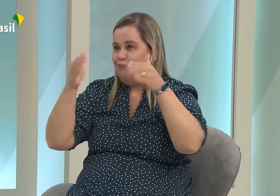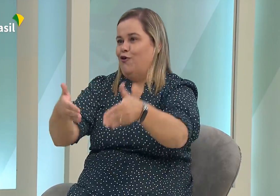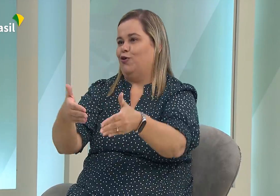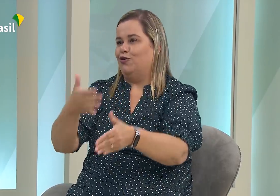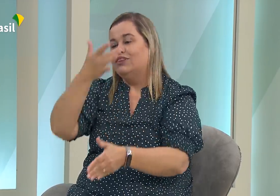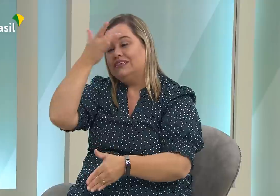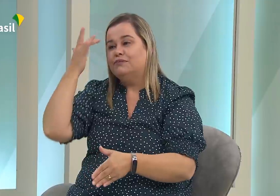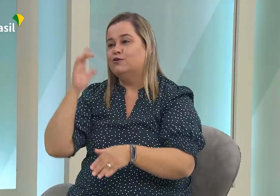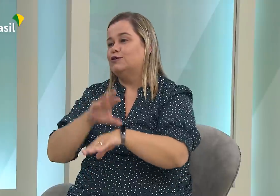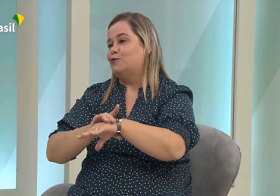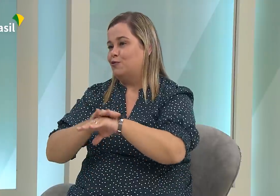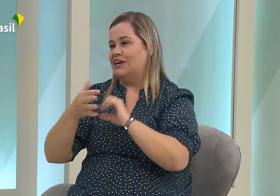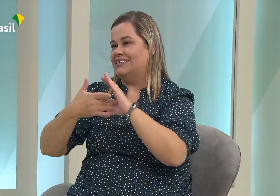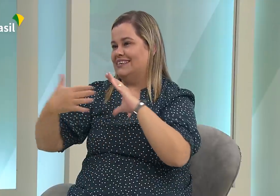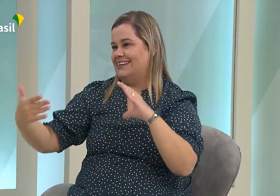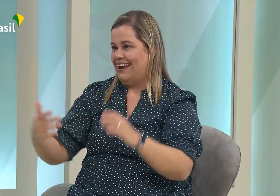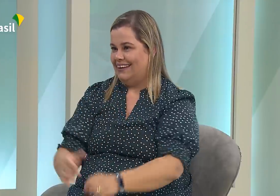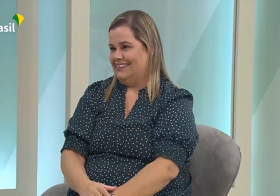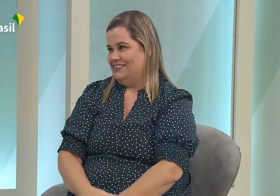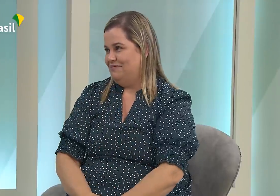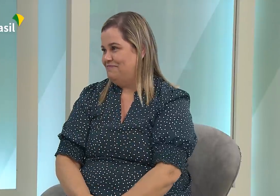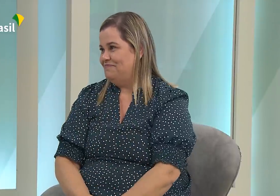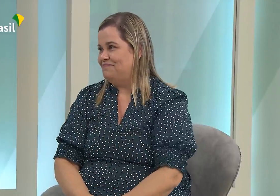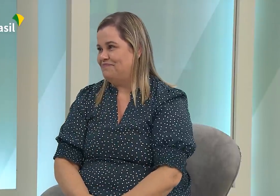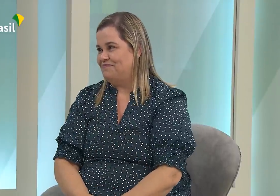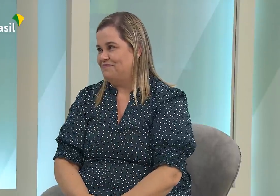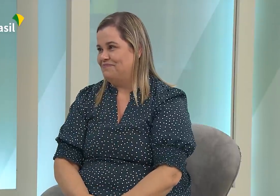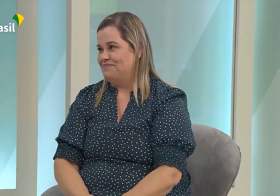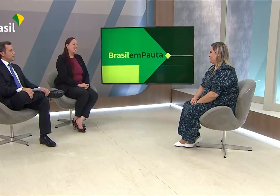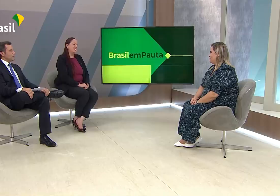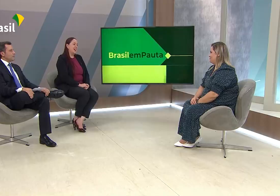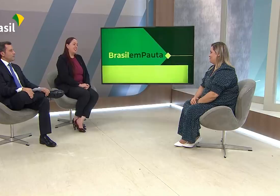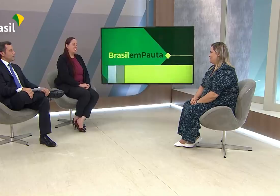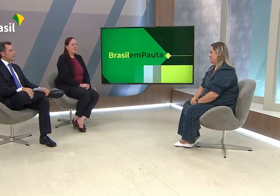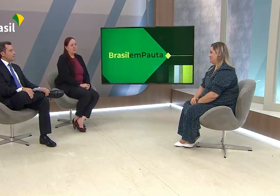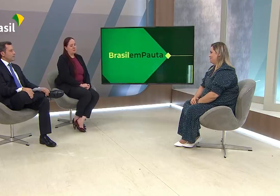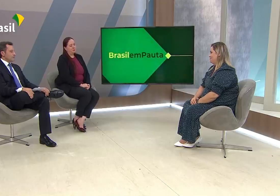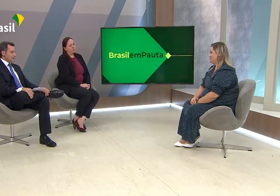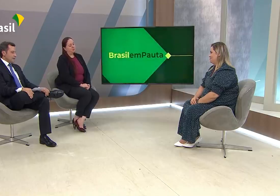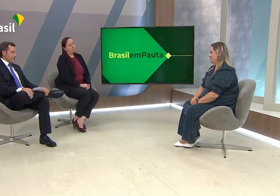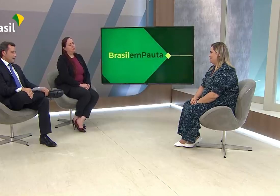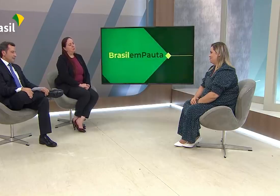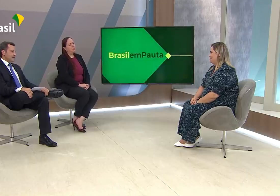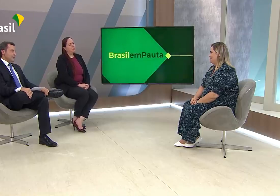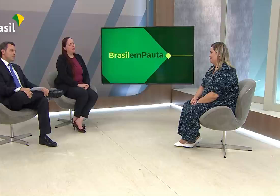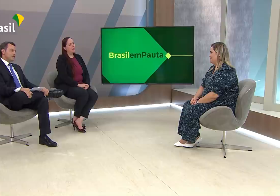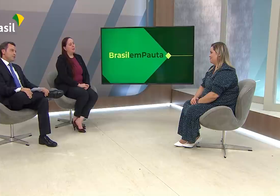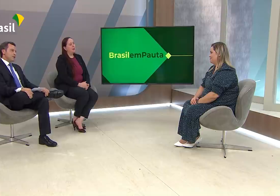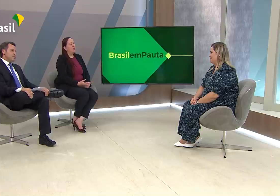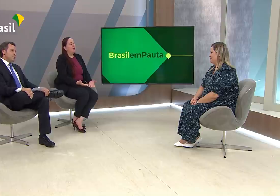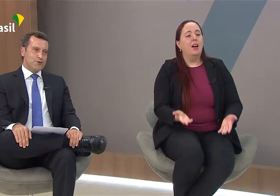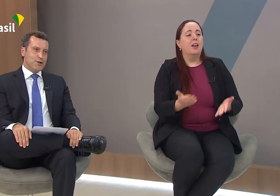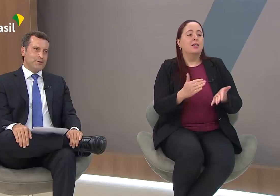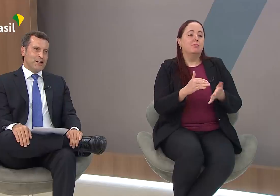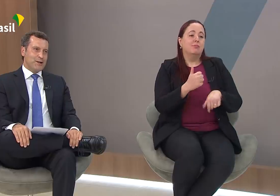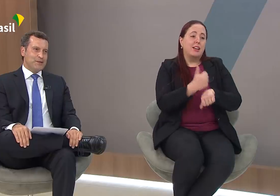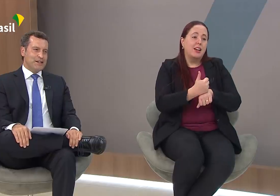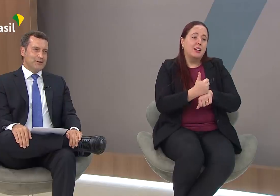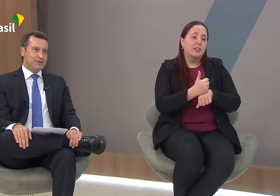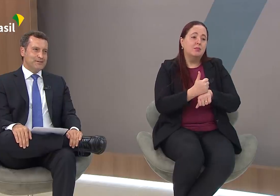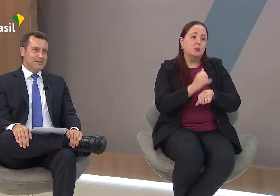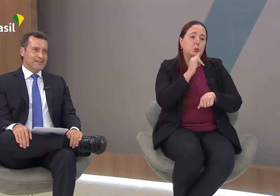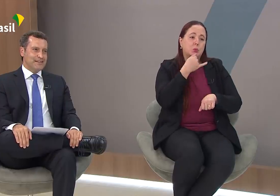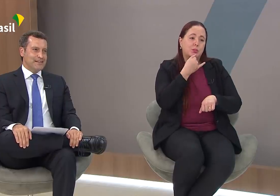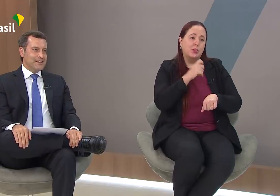lutado bastante pensando no público dessas pessoas com doenças raras. Secretária, infelizmente, nosso tempo está